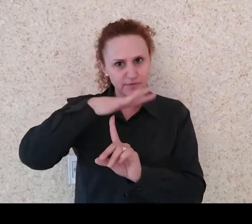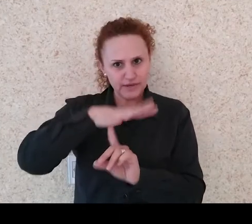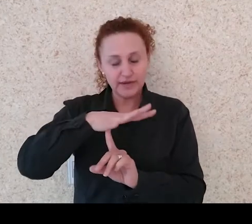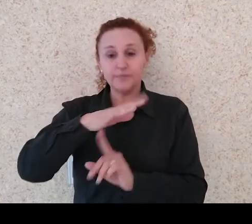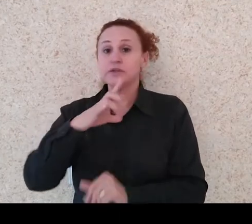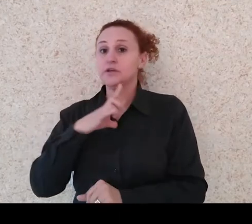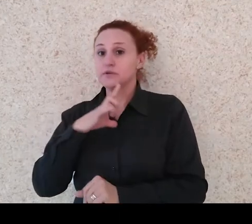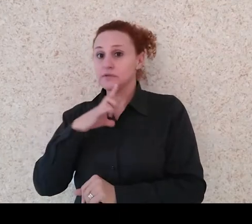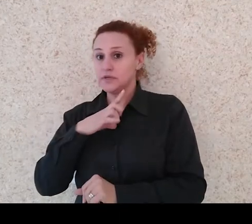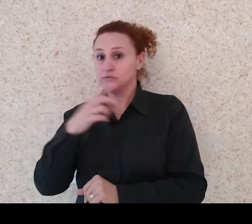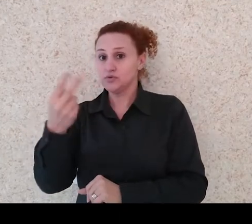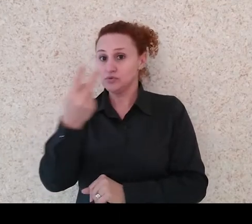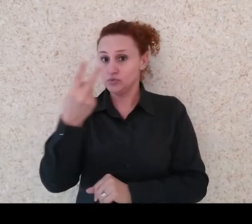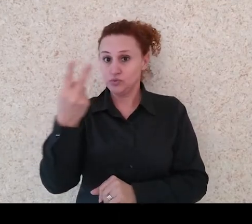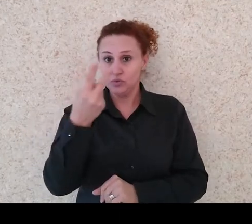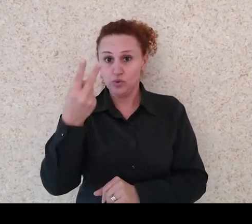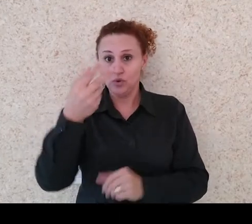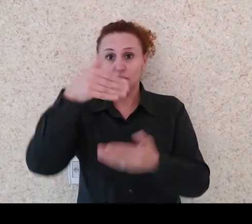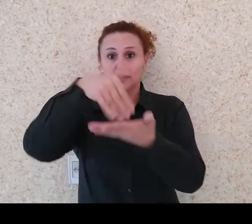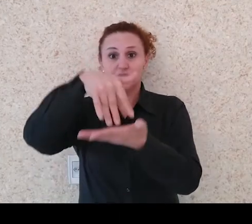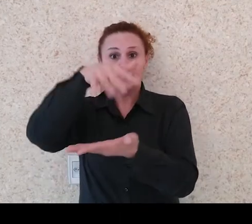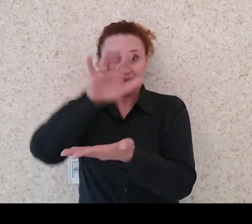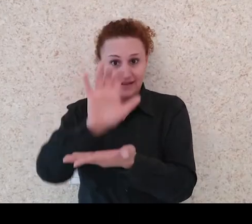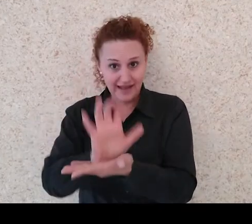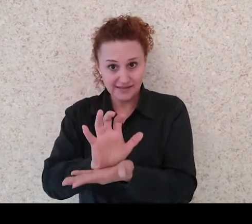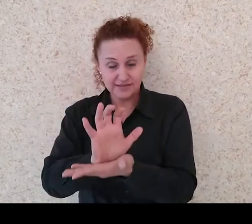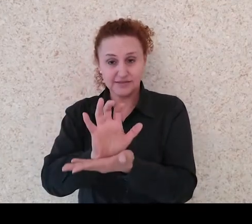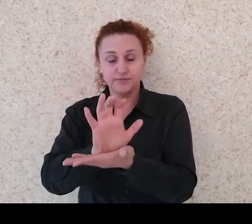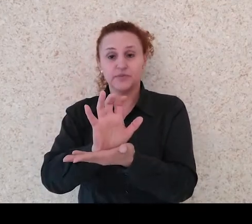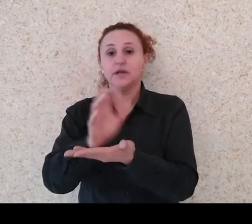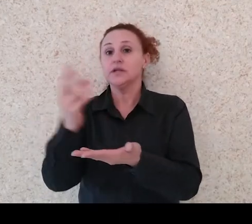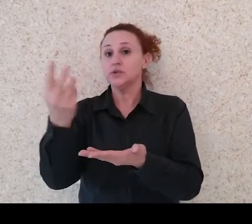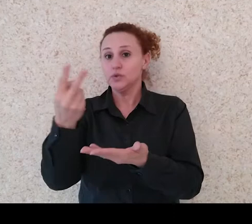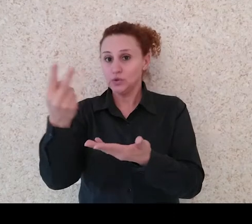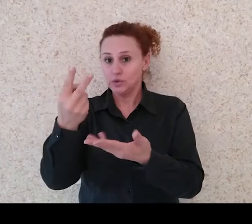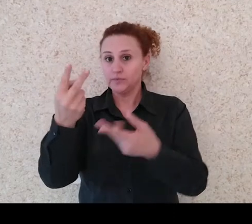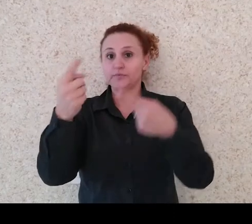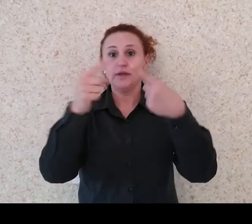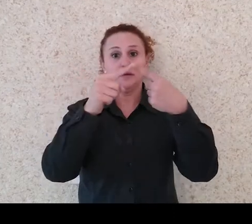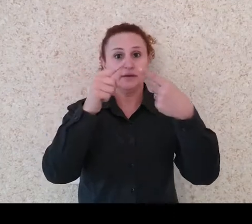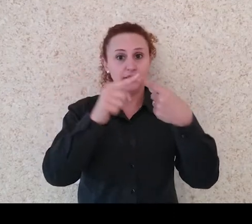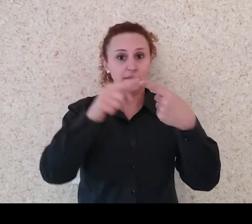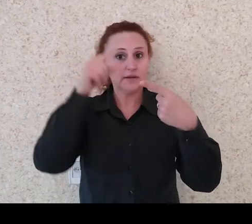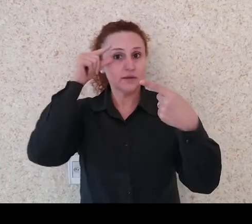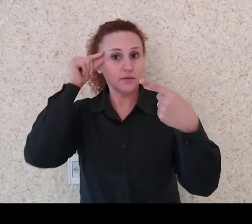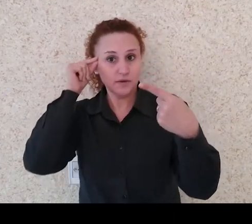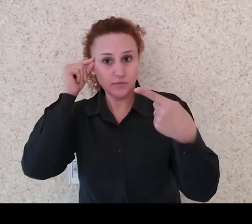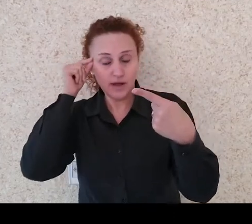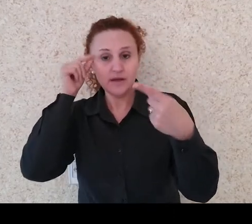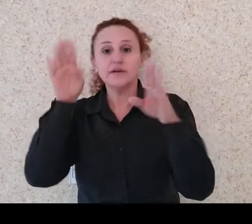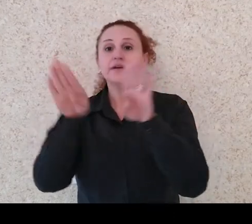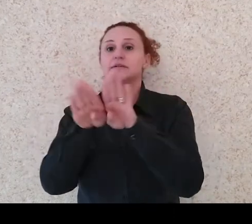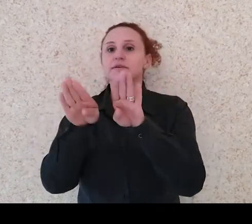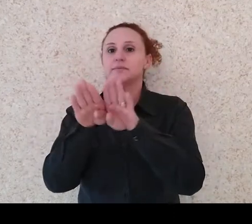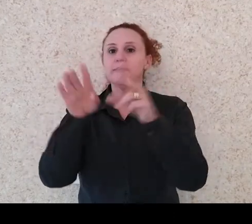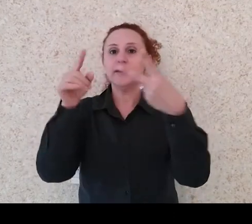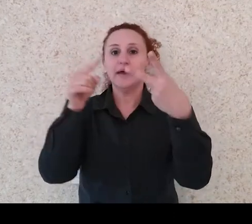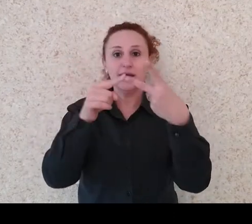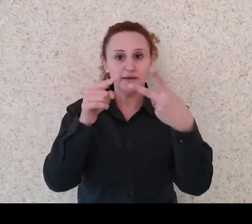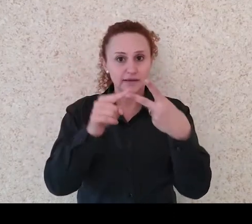CAS no Paraná. O CAS de Guarapuava, que é o que eu trabalho, em e o CAS em Curitiba. O CAS em Guarapuava,